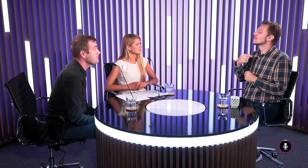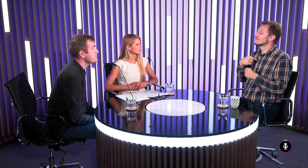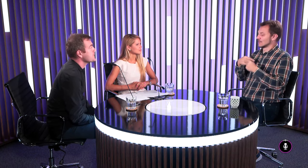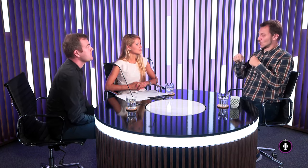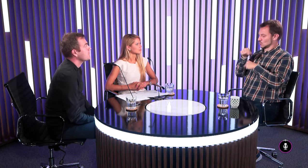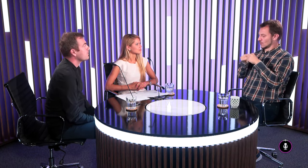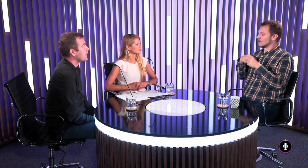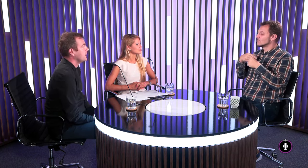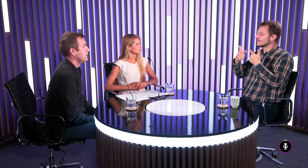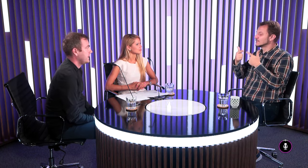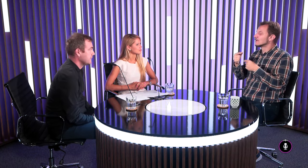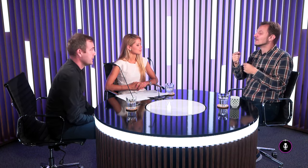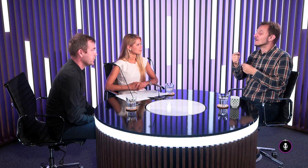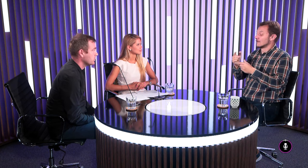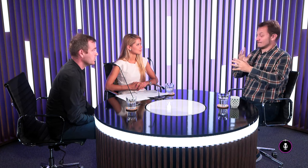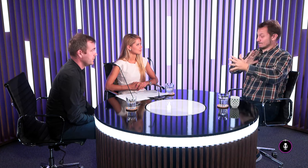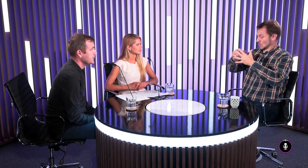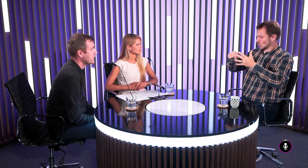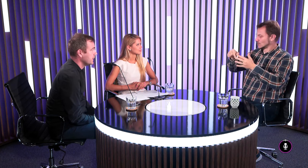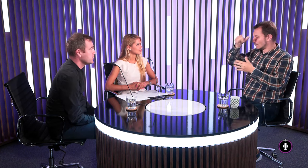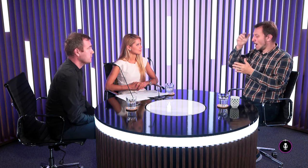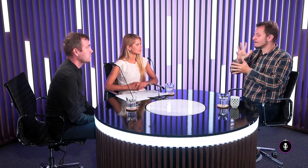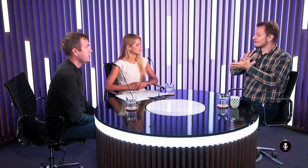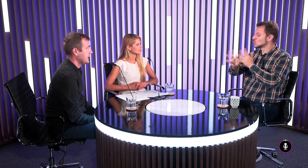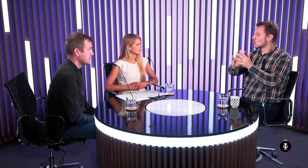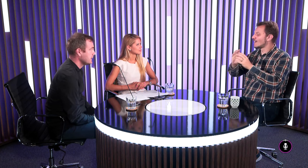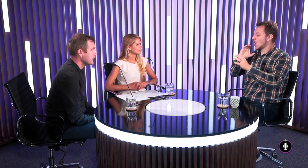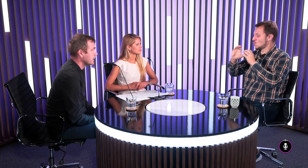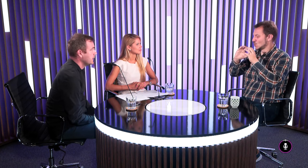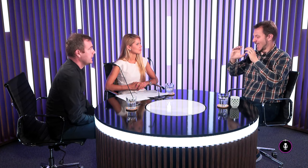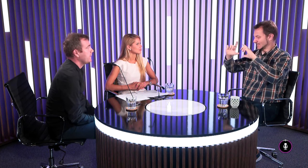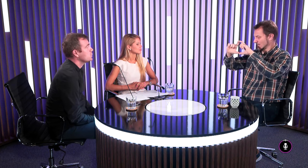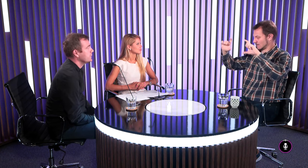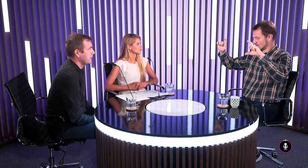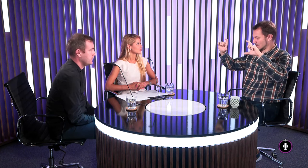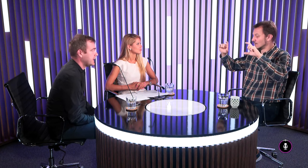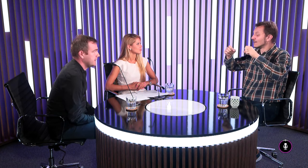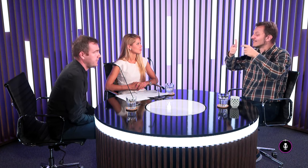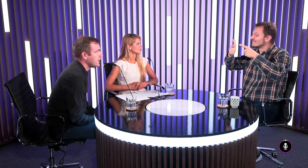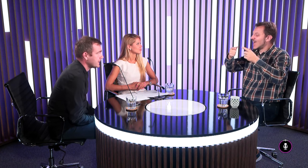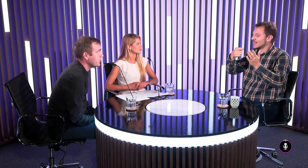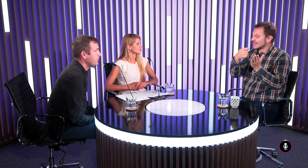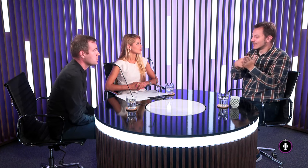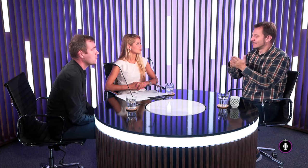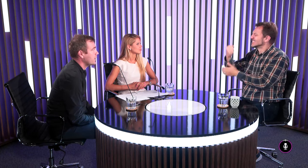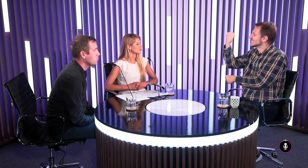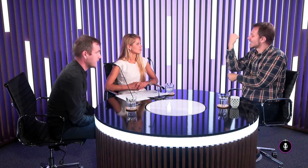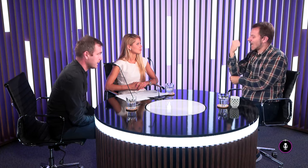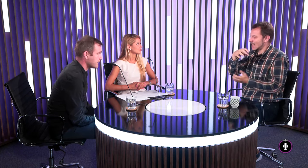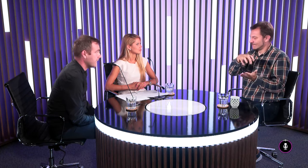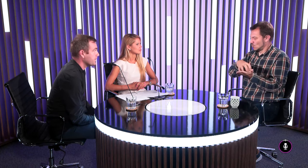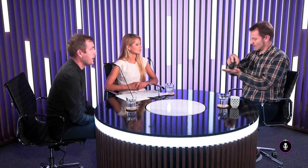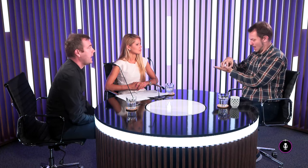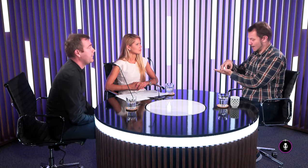iné. Vrátim sa ešte k tomu chcem vysvetliť, že posunkový jazyk je taký veľká kategória posunková